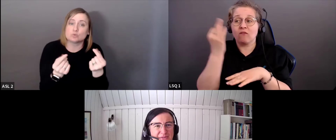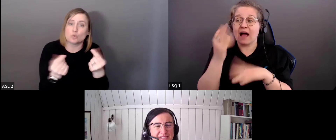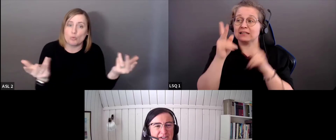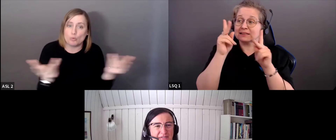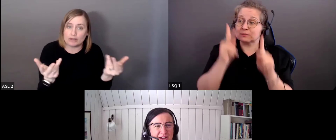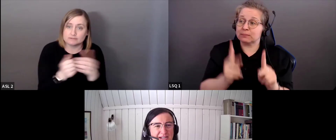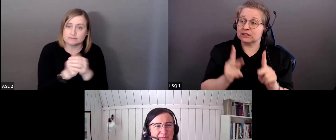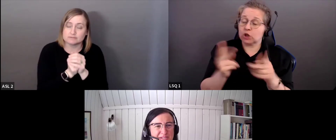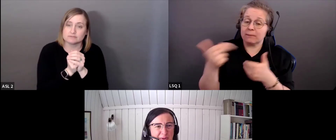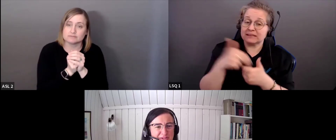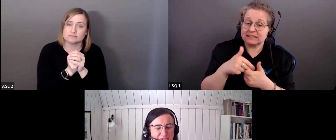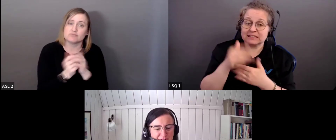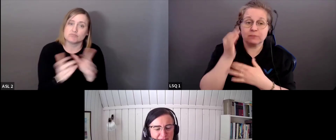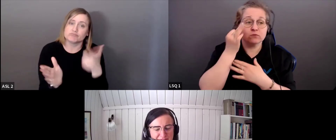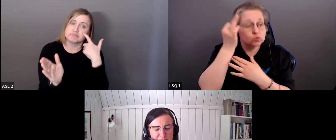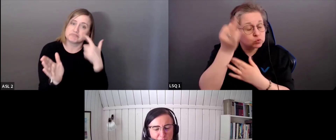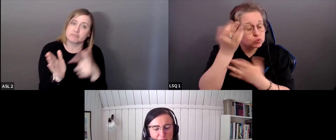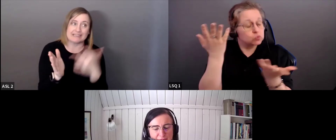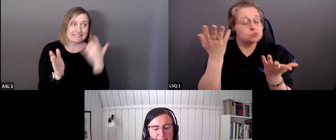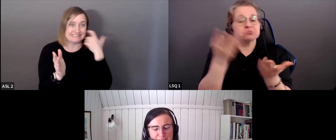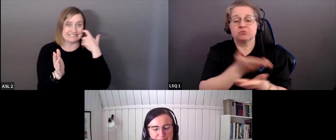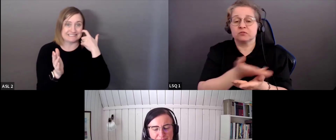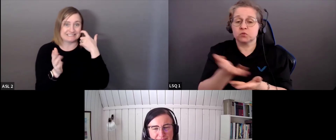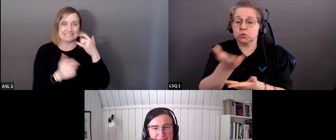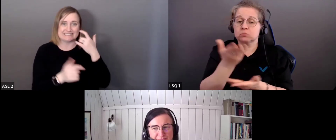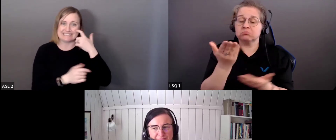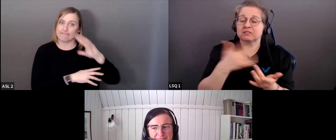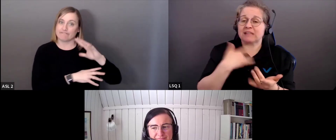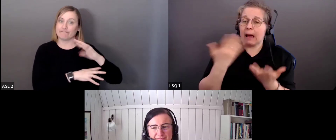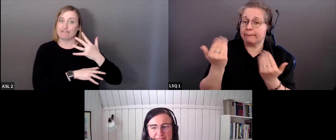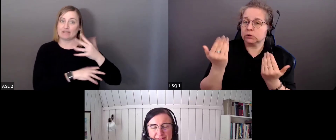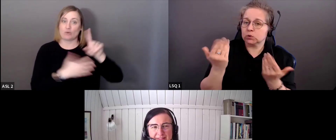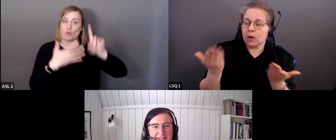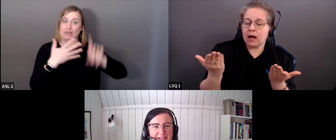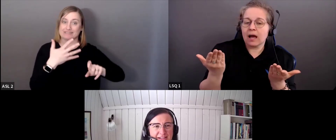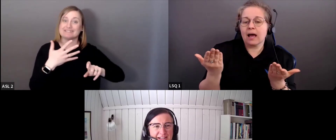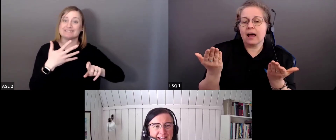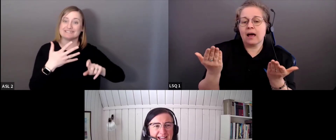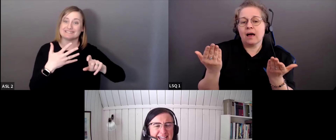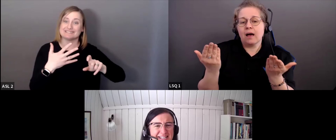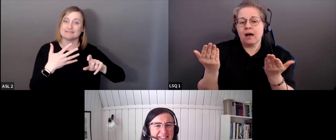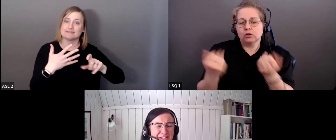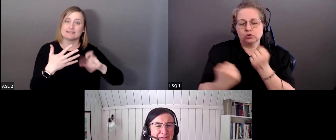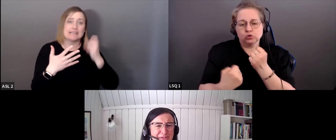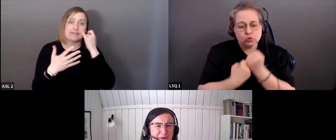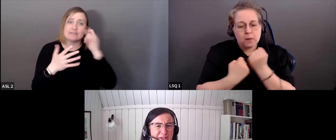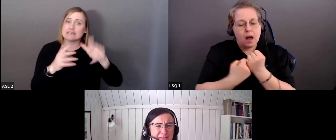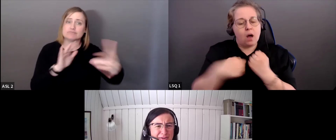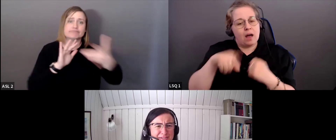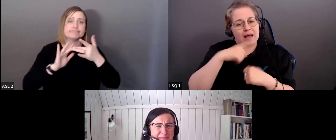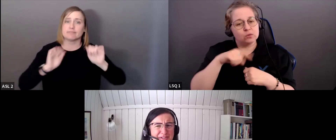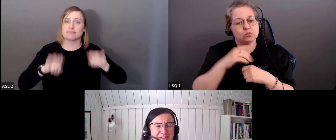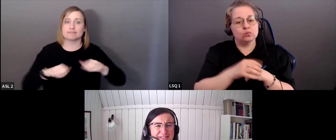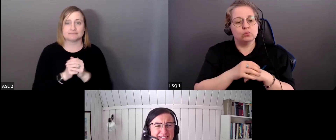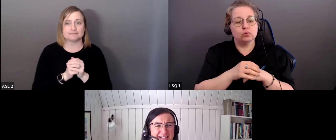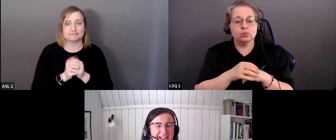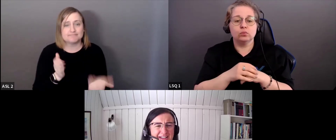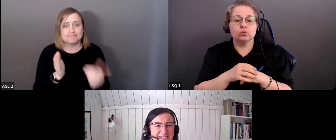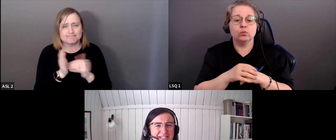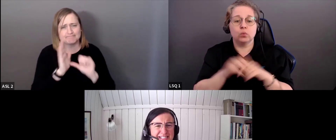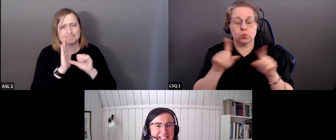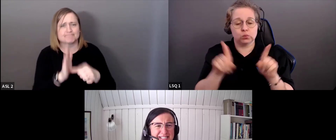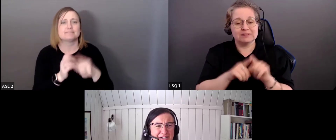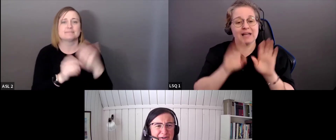si vous avez besoin d'encadrement de notre part, notamment suite au